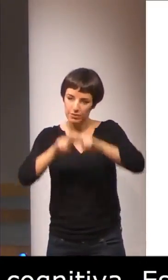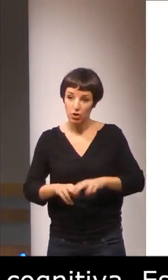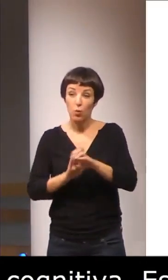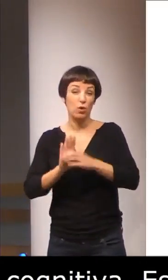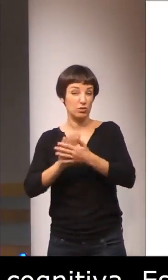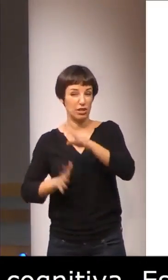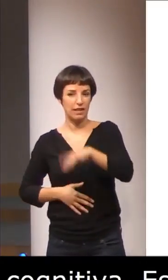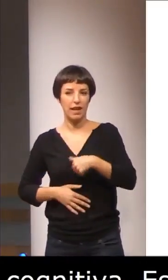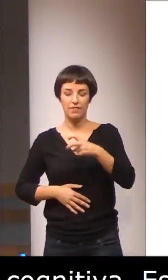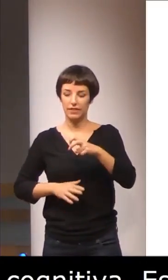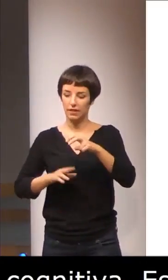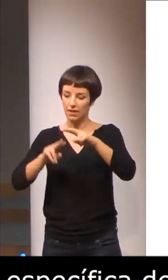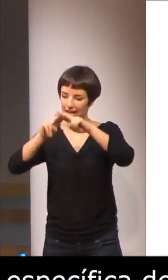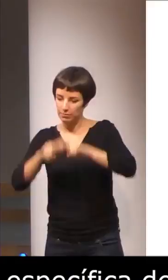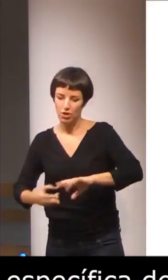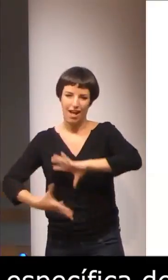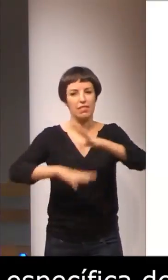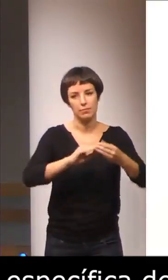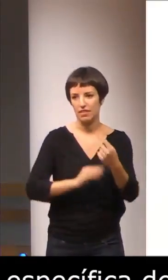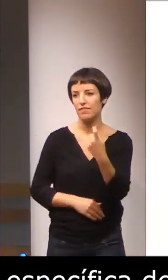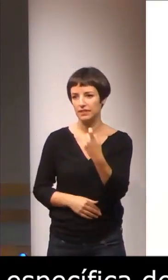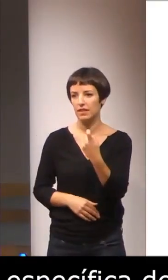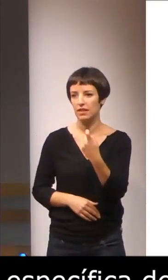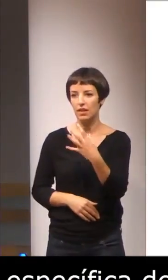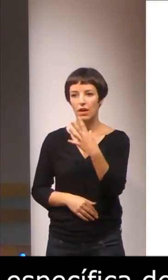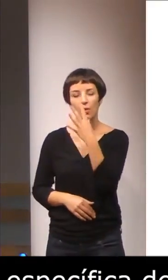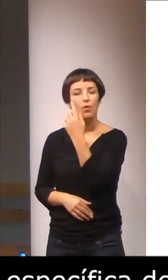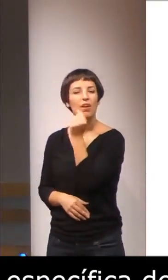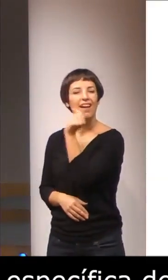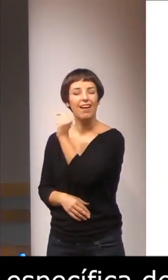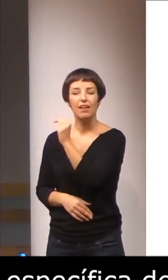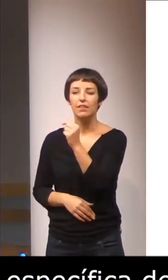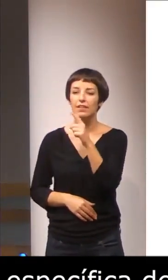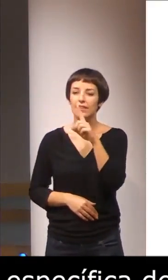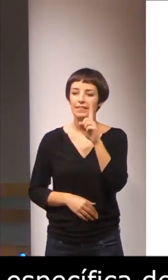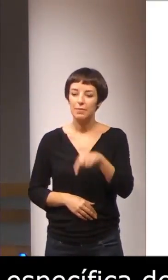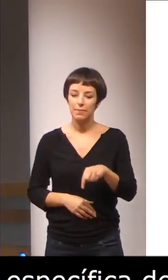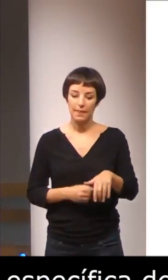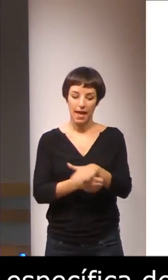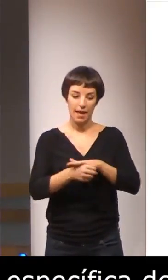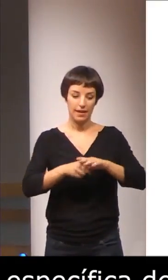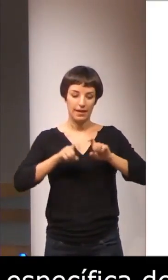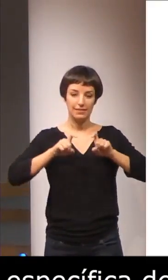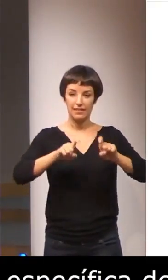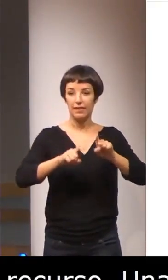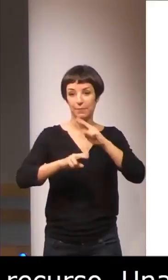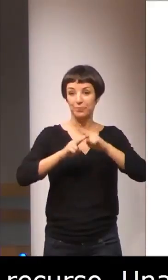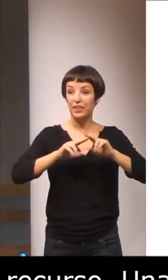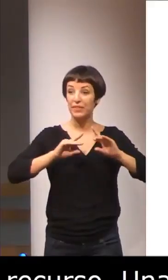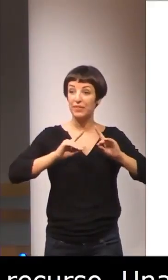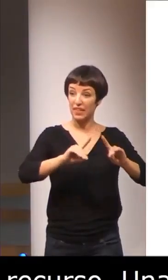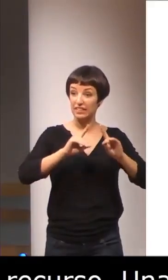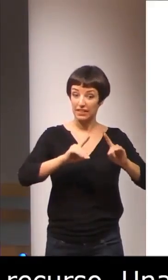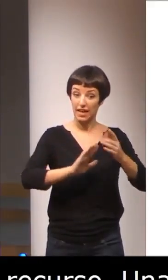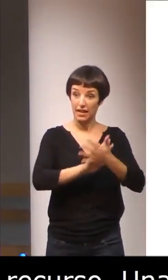de signos catalana, porque aquí también se solapa con el área de la enseñanza de la didáctica de